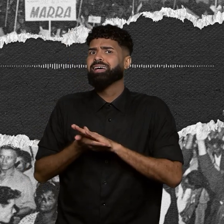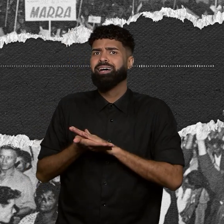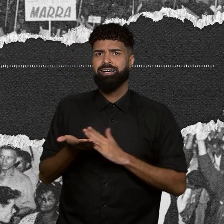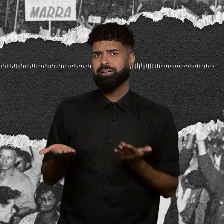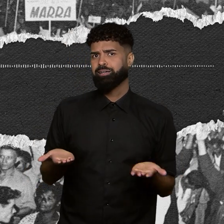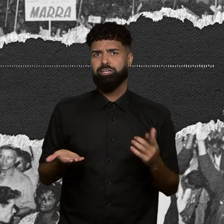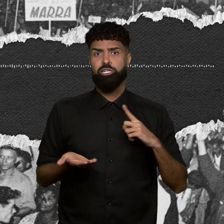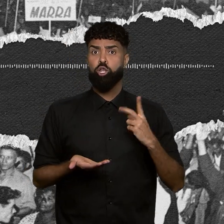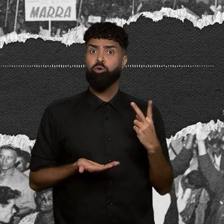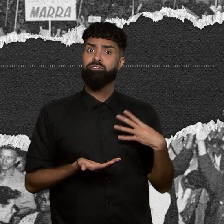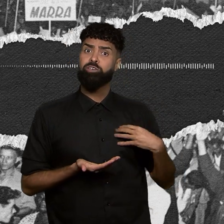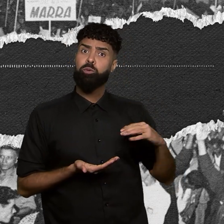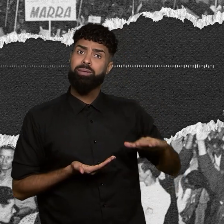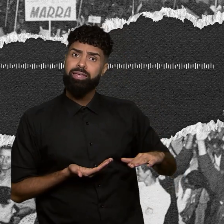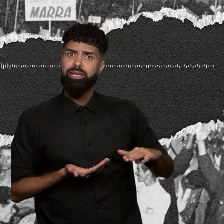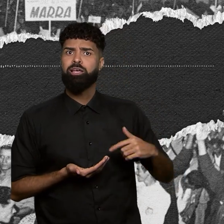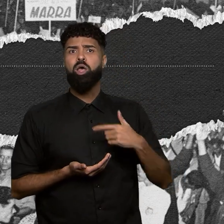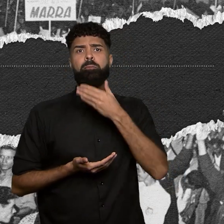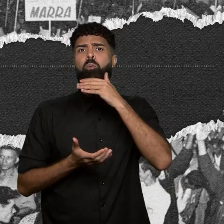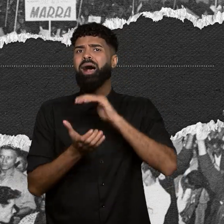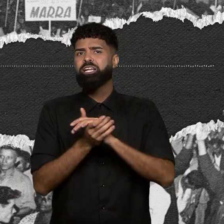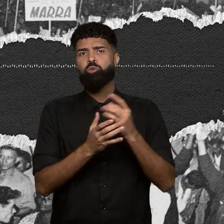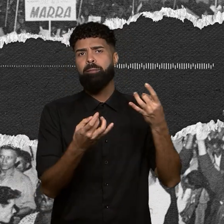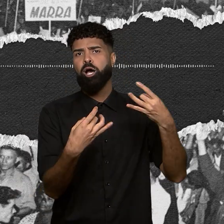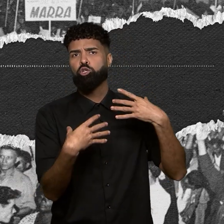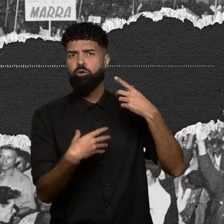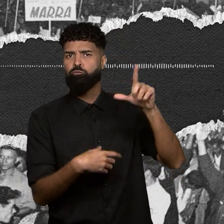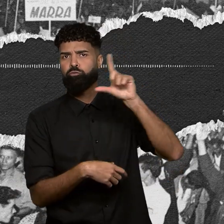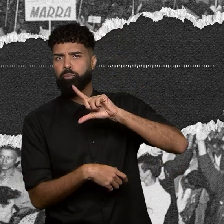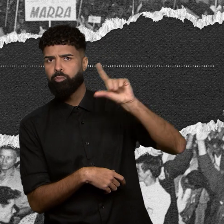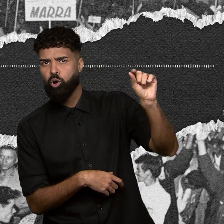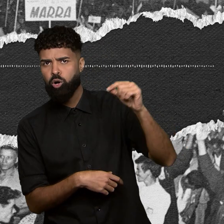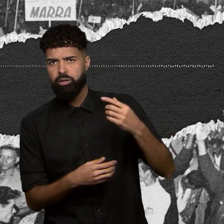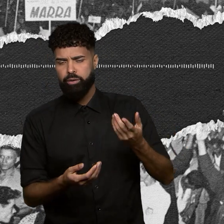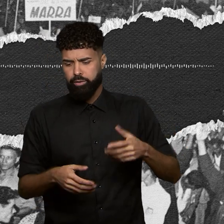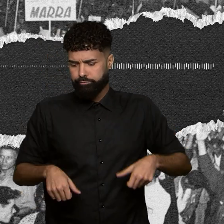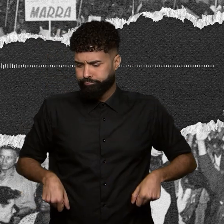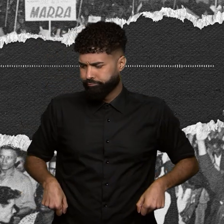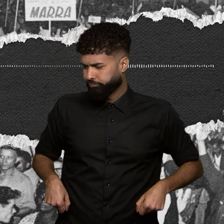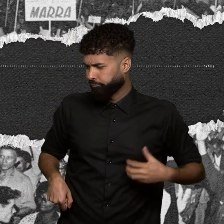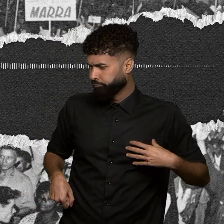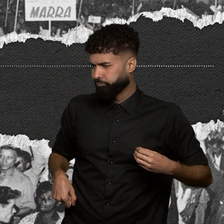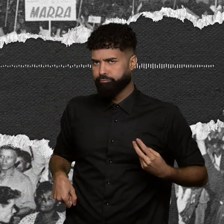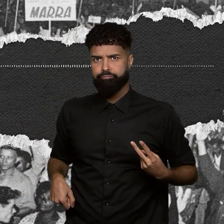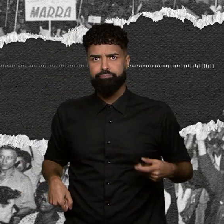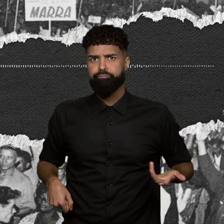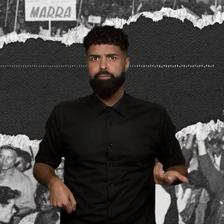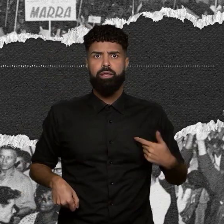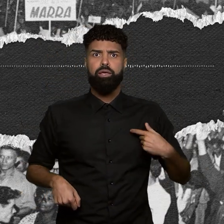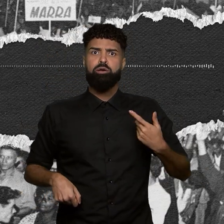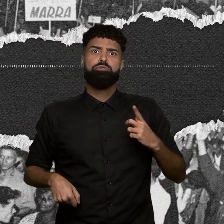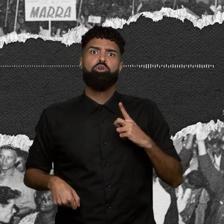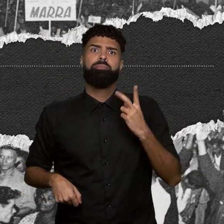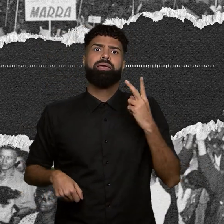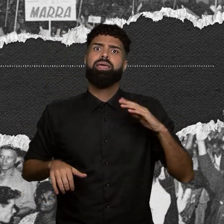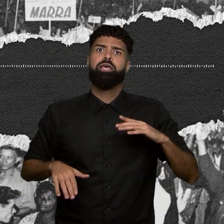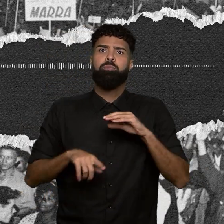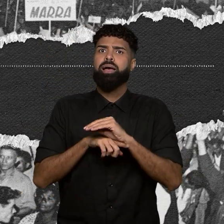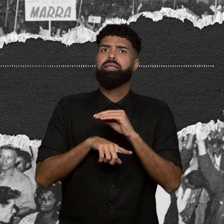para criar, que o marido foi embora, me deixou com duas crianças. tinha dois filhos pequenos para criar, só isso.